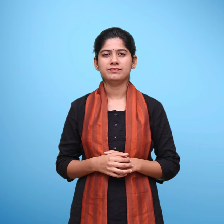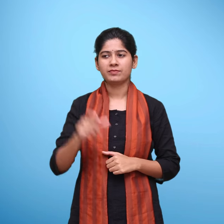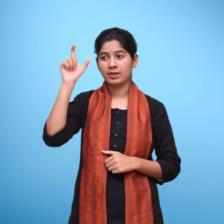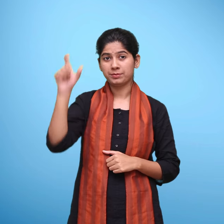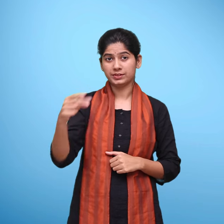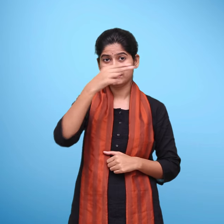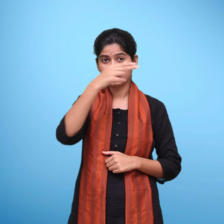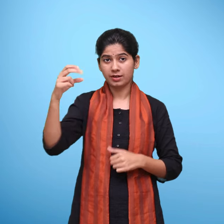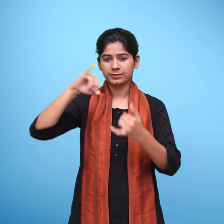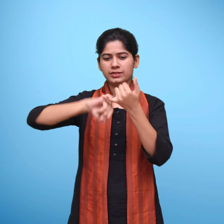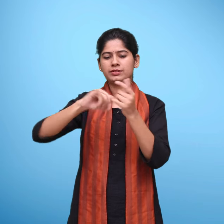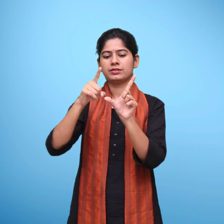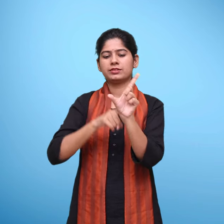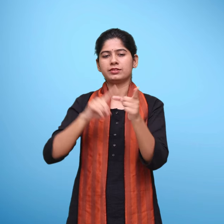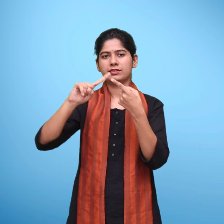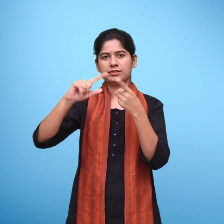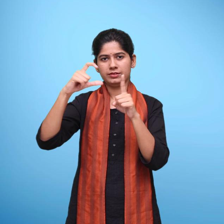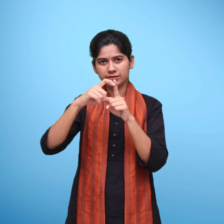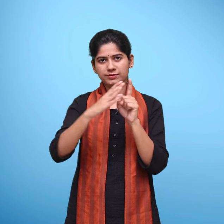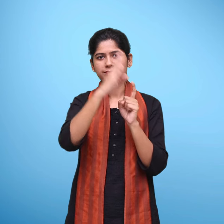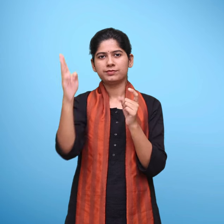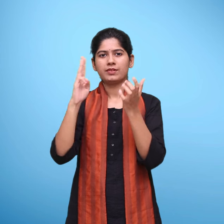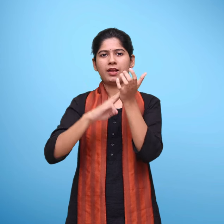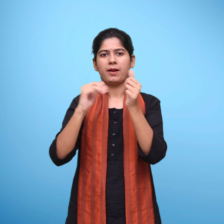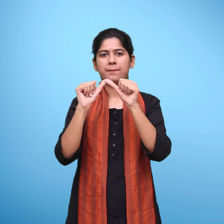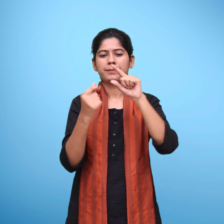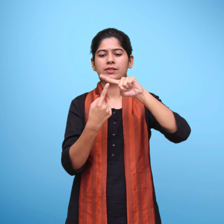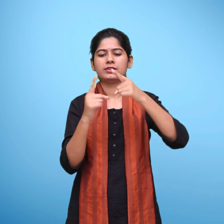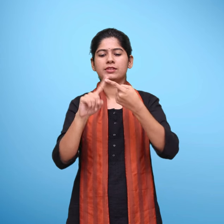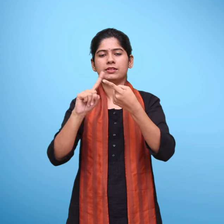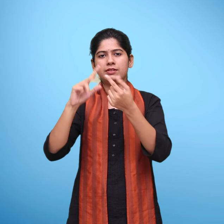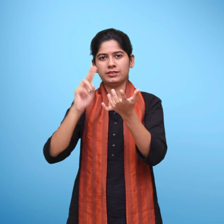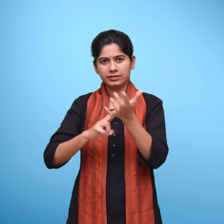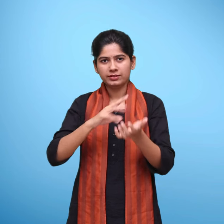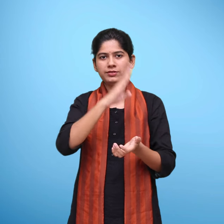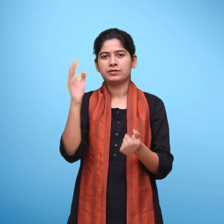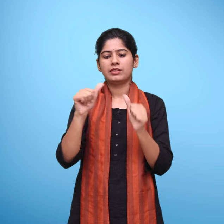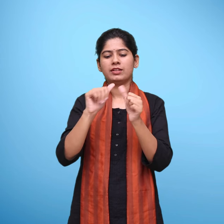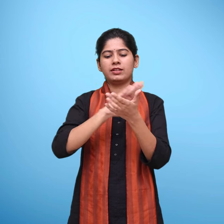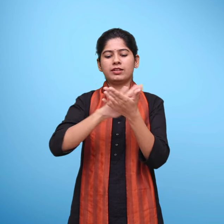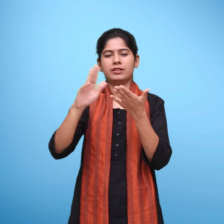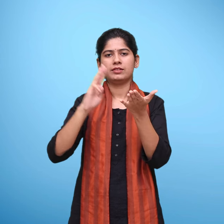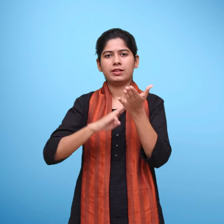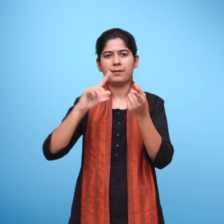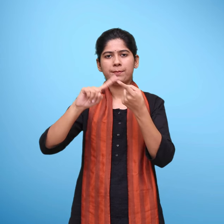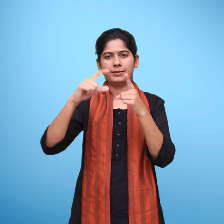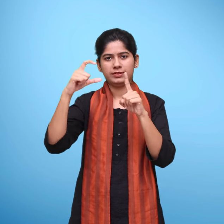सैयद मतीन एहमद आचार एंसी ए आटी तिलंगाना